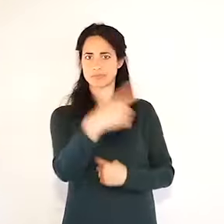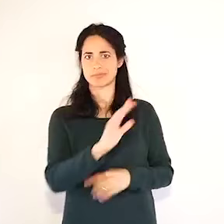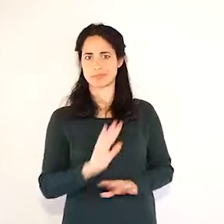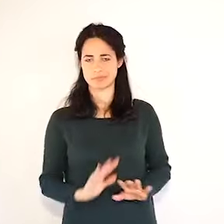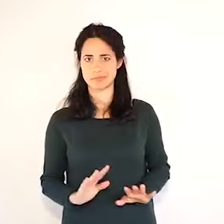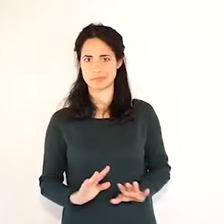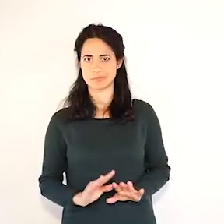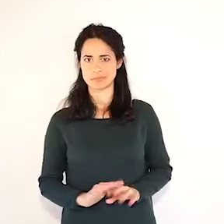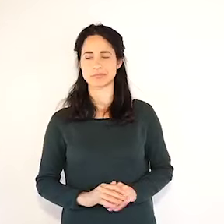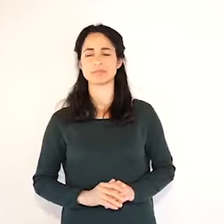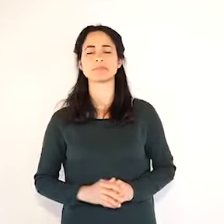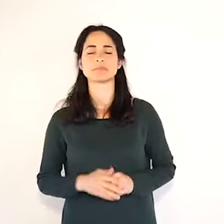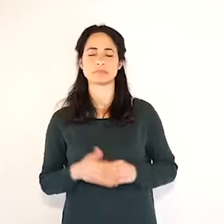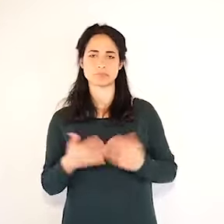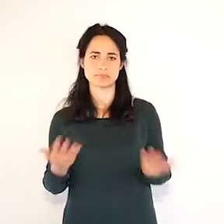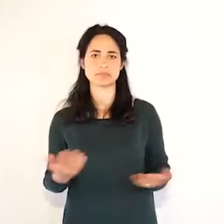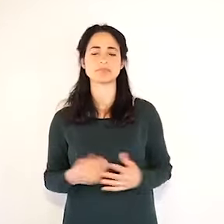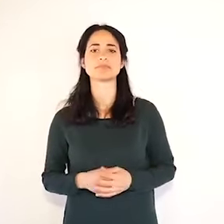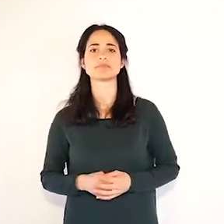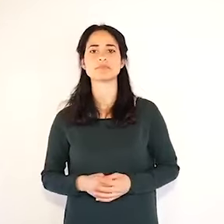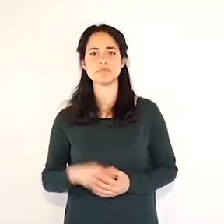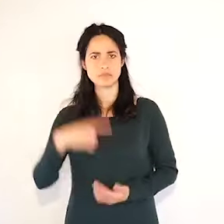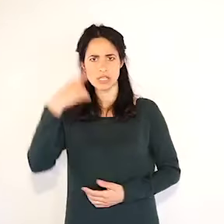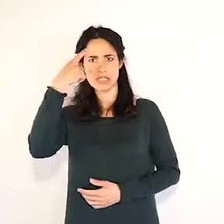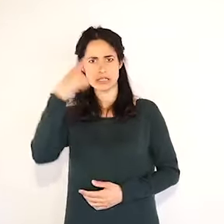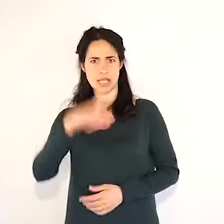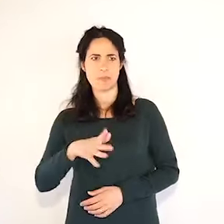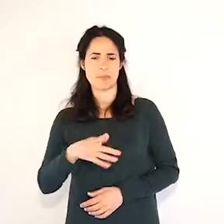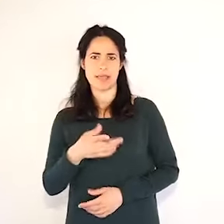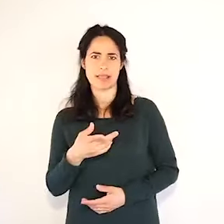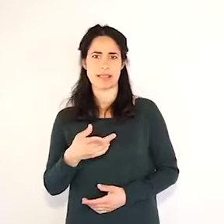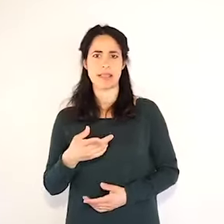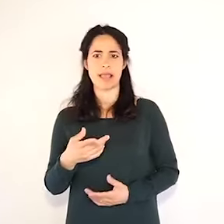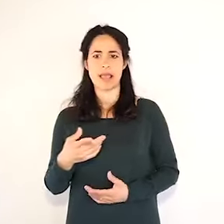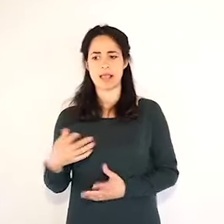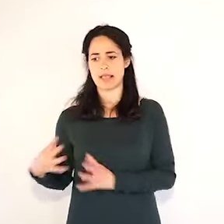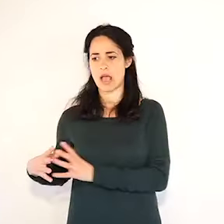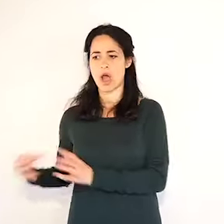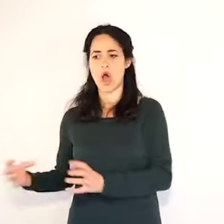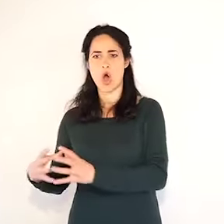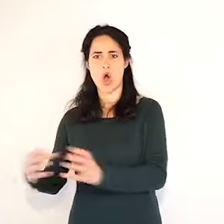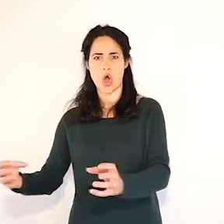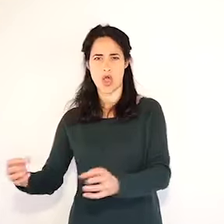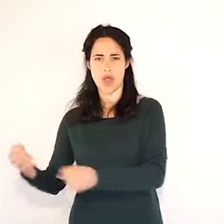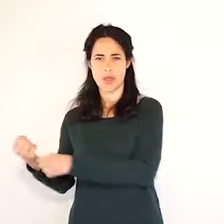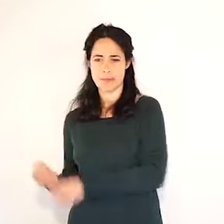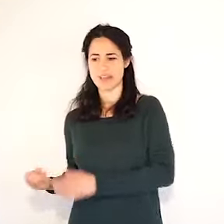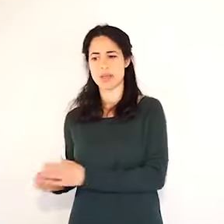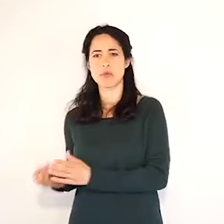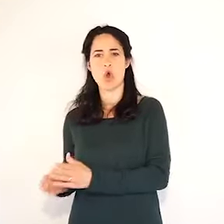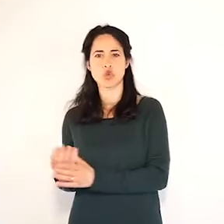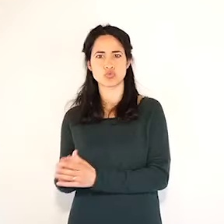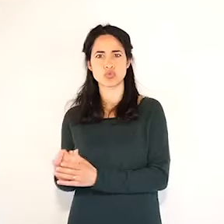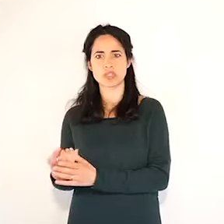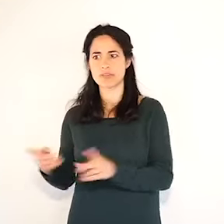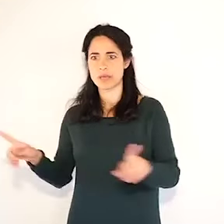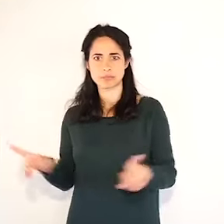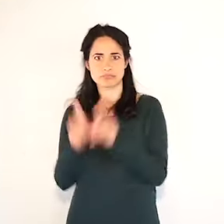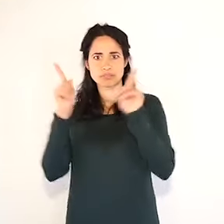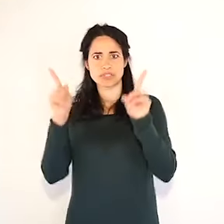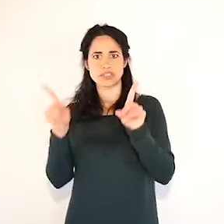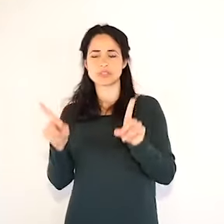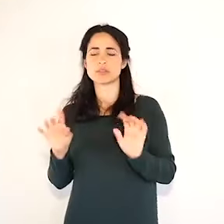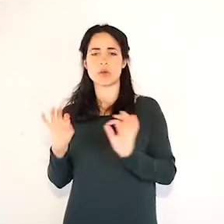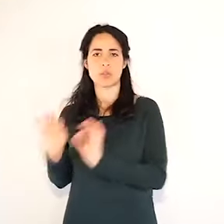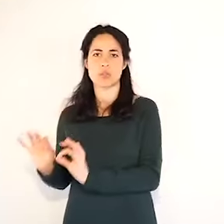la stessa cosa molte imprese già la stanno facendo per conto loro in attesa di essere pronte per